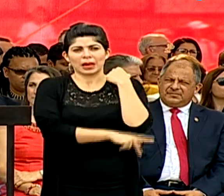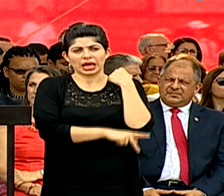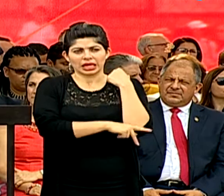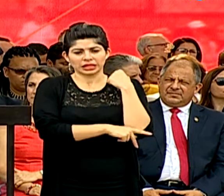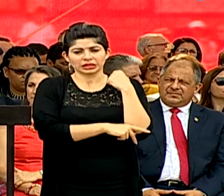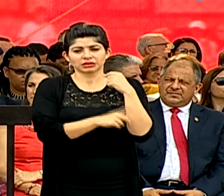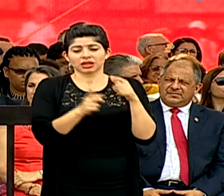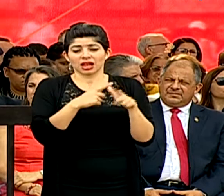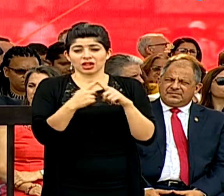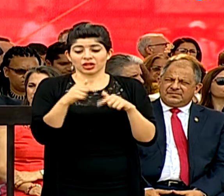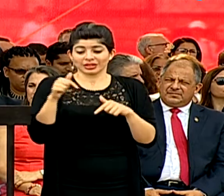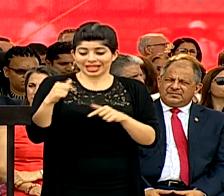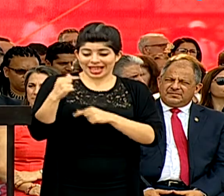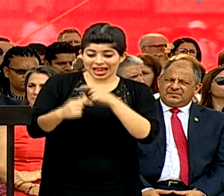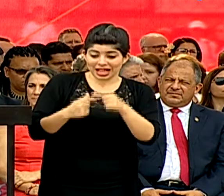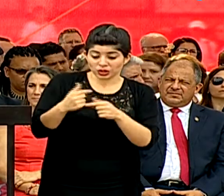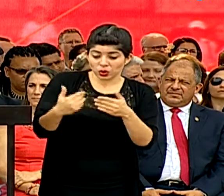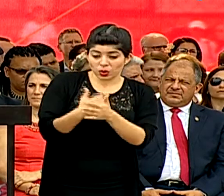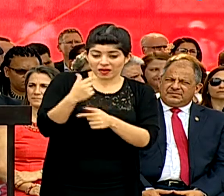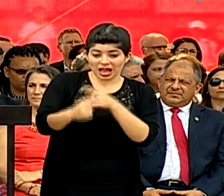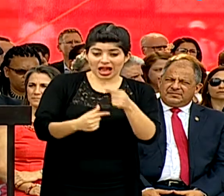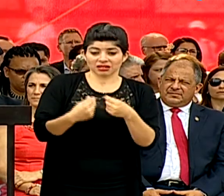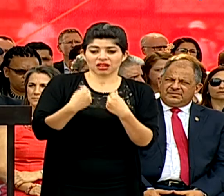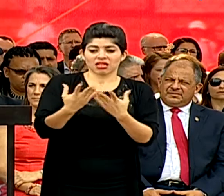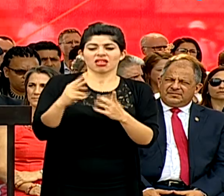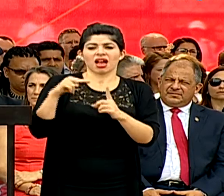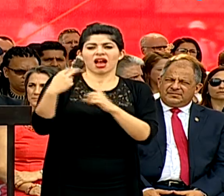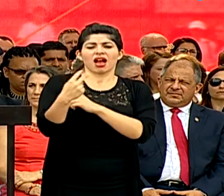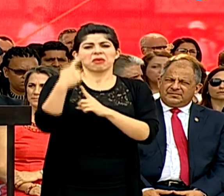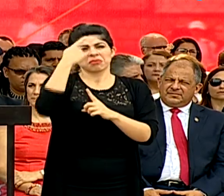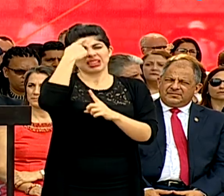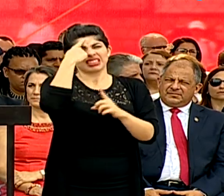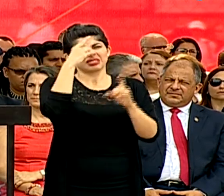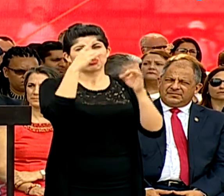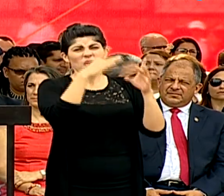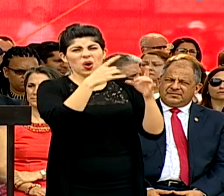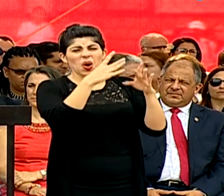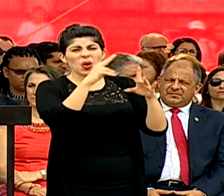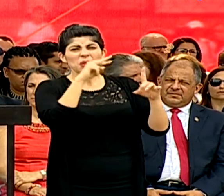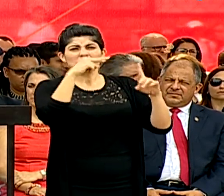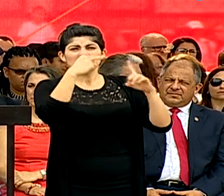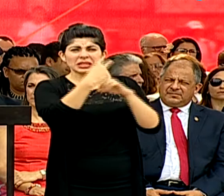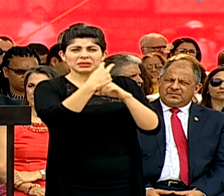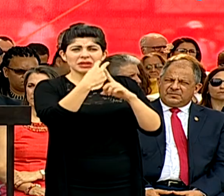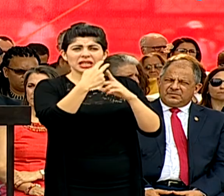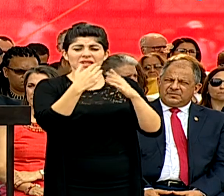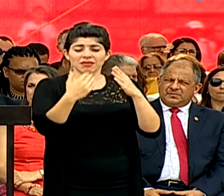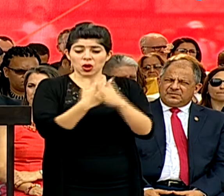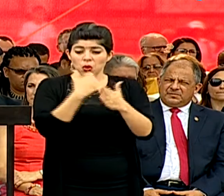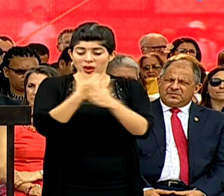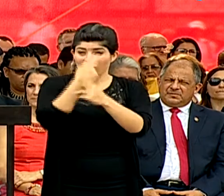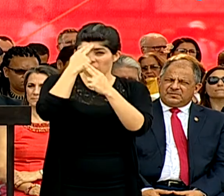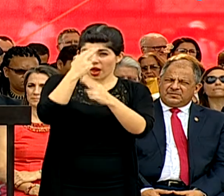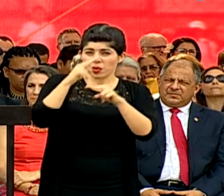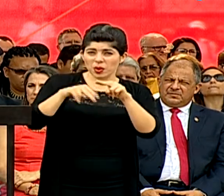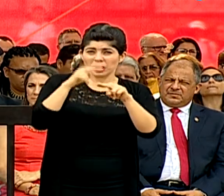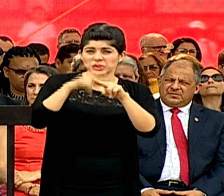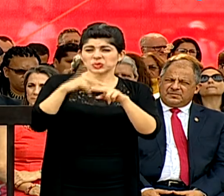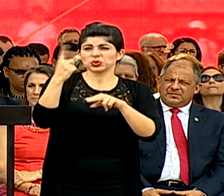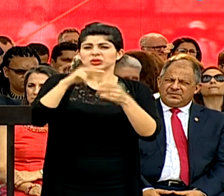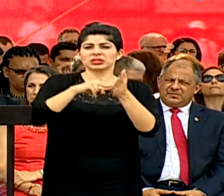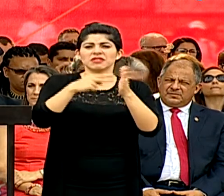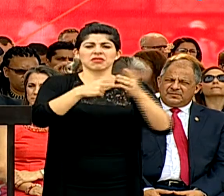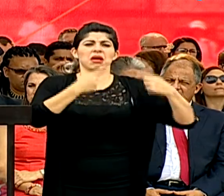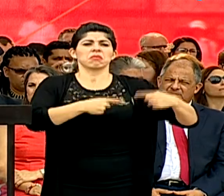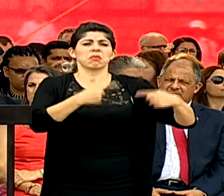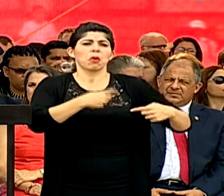le damos a nuestra generación y a las nuevas una visión de odio, una perspectiva de que el ser los nuevos héroes nacionales es solo pelear por